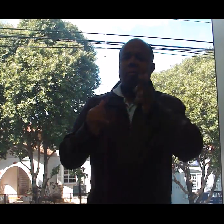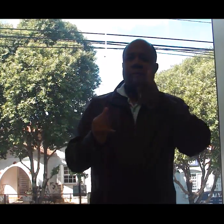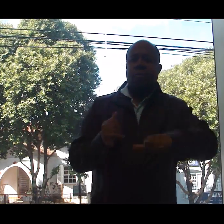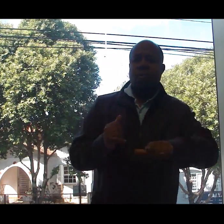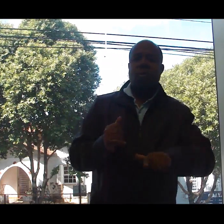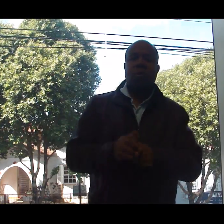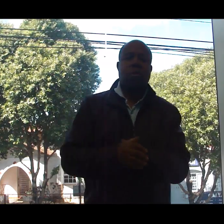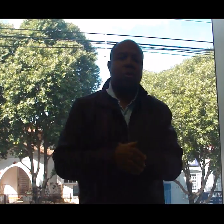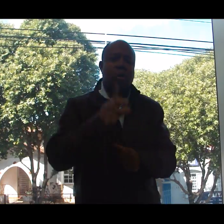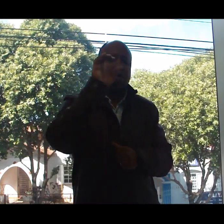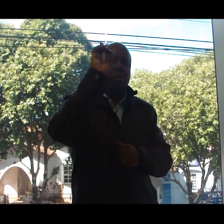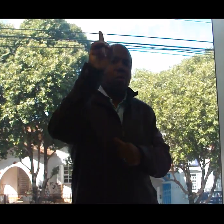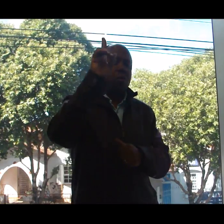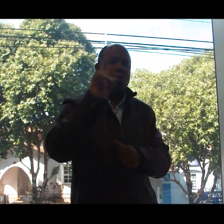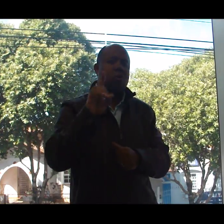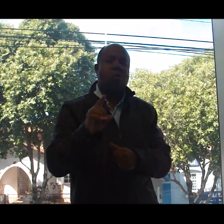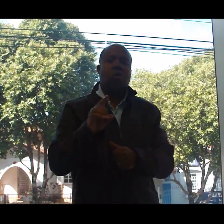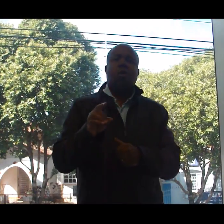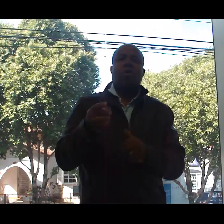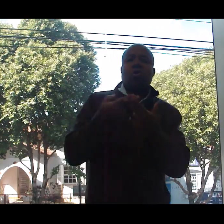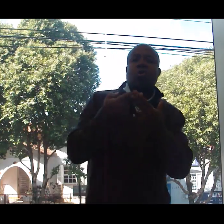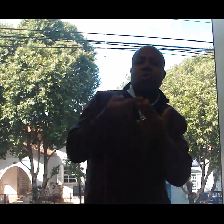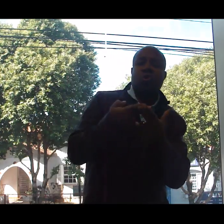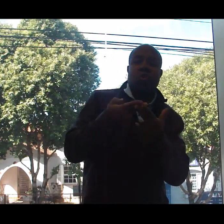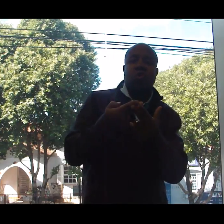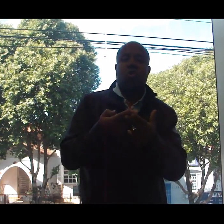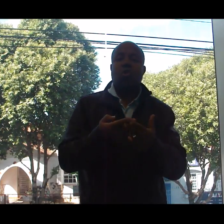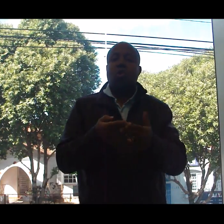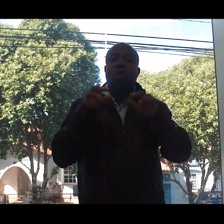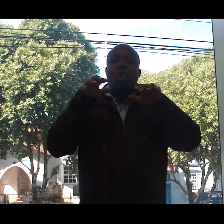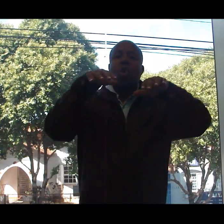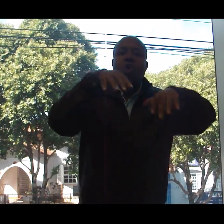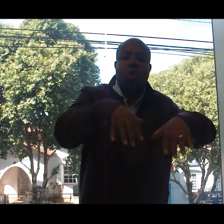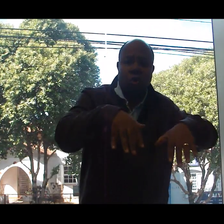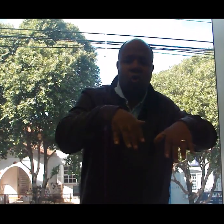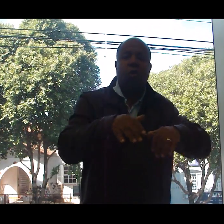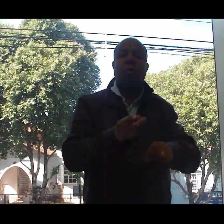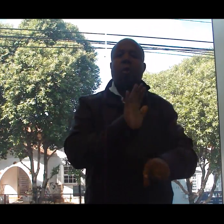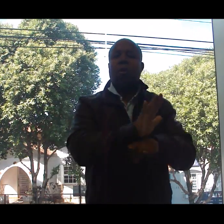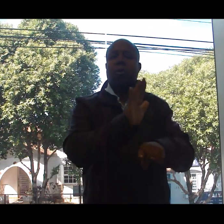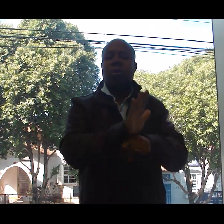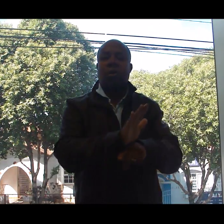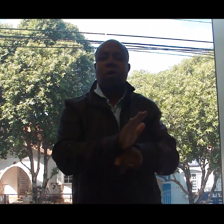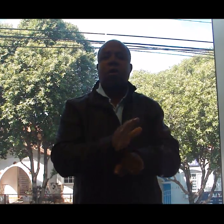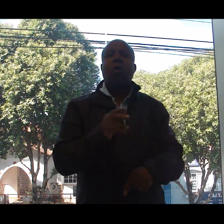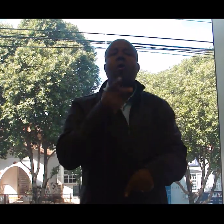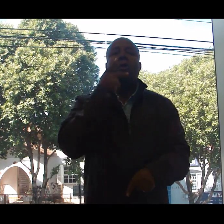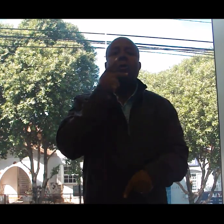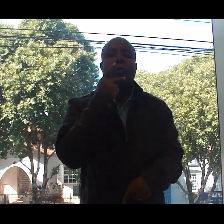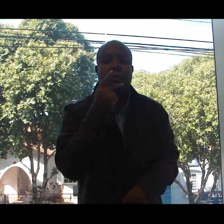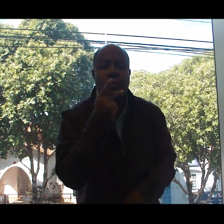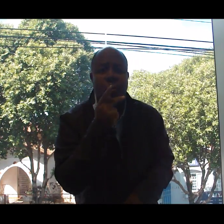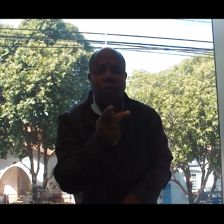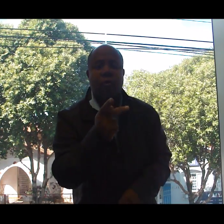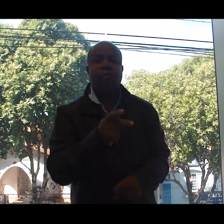uma caverna Nunca podemos esquecer de que ele é Deus Ele pode usar aquilo que nunca